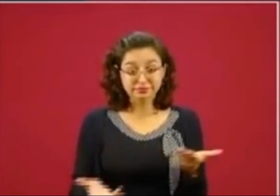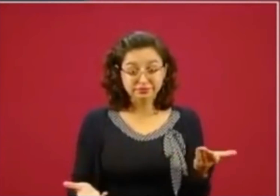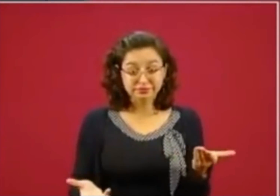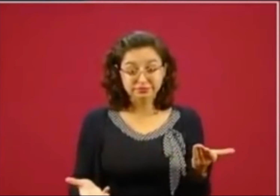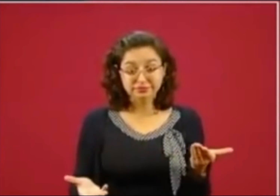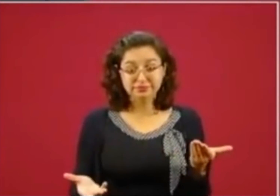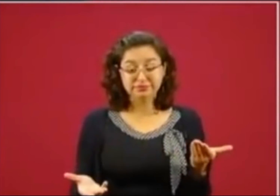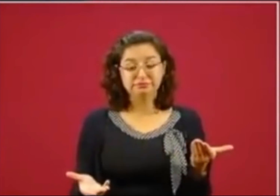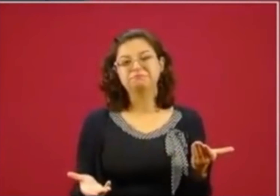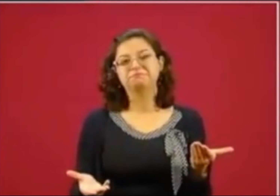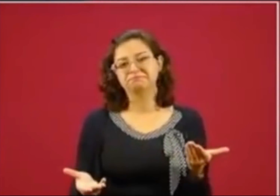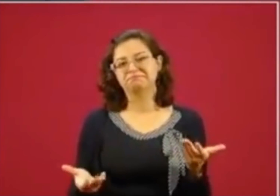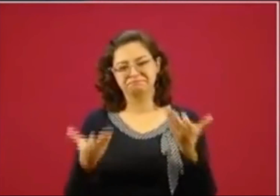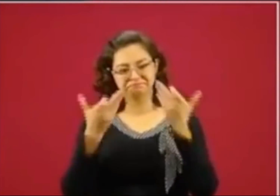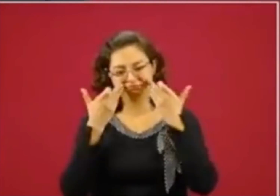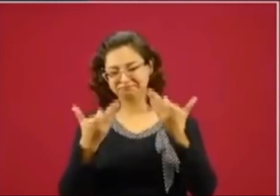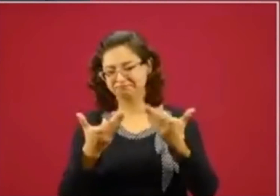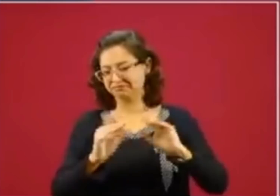que no